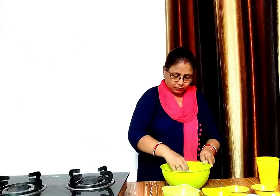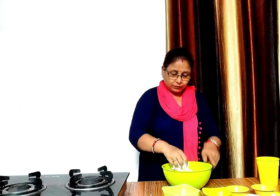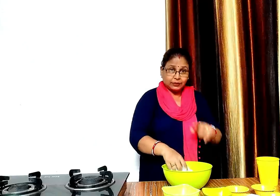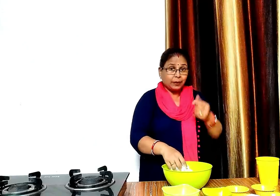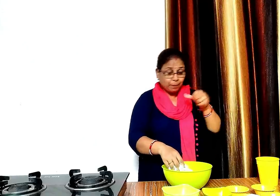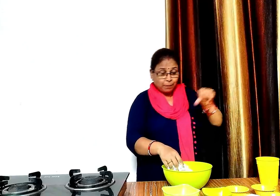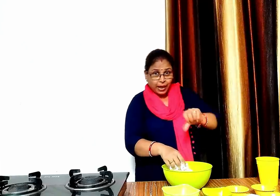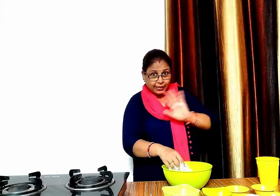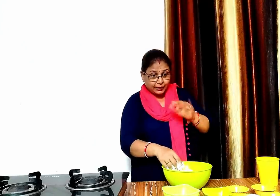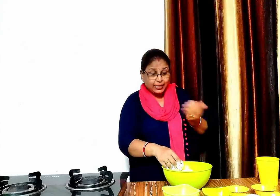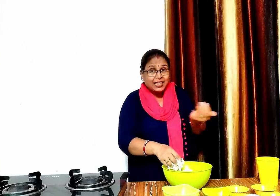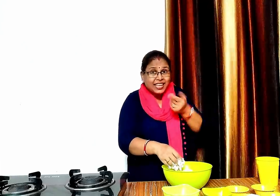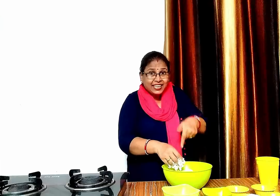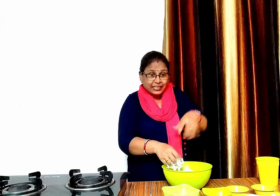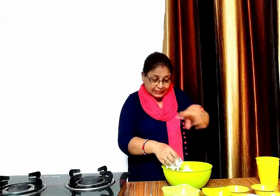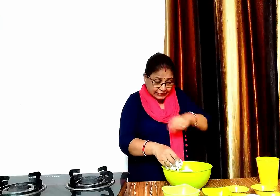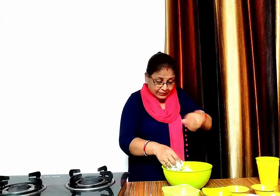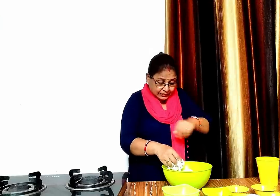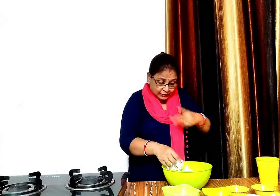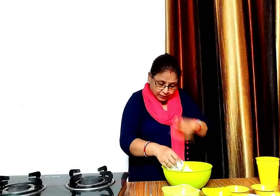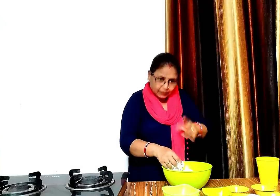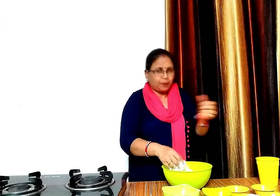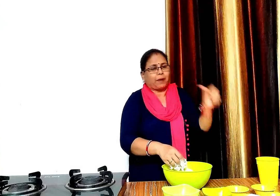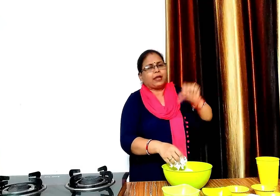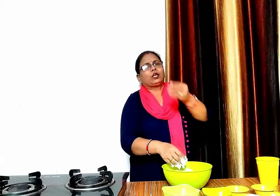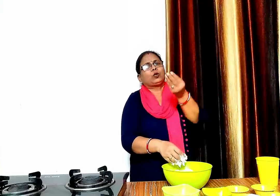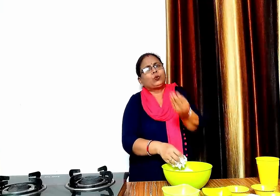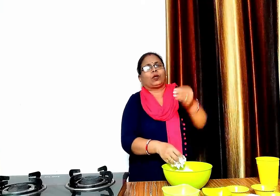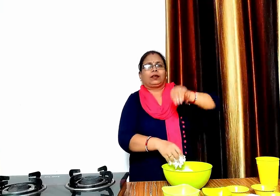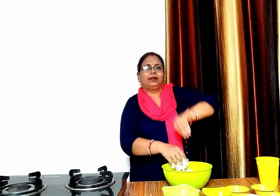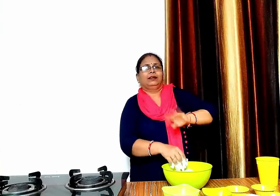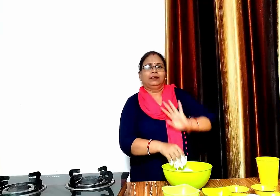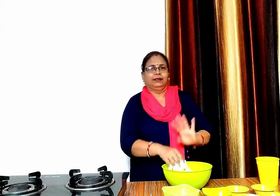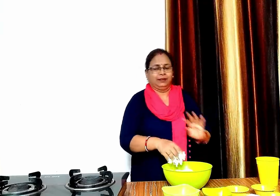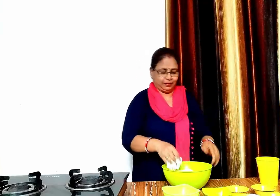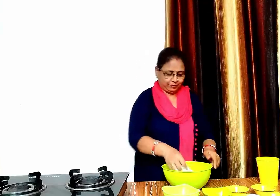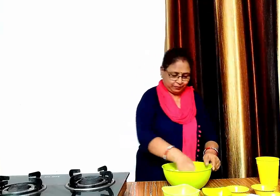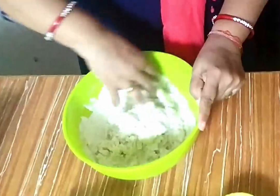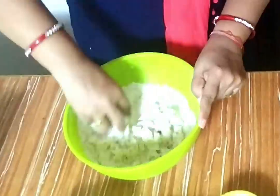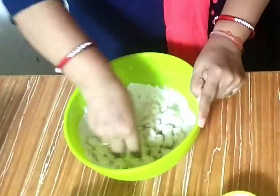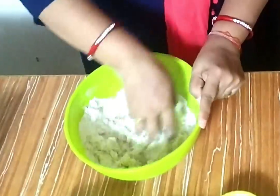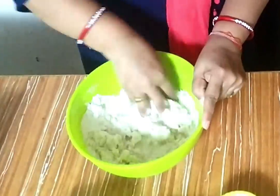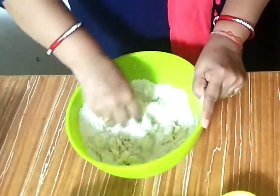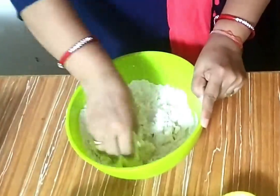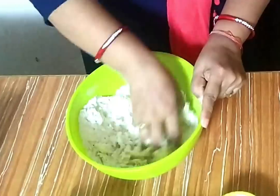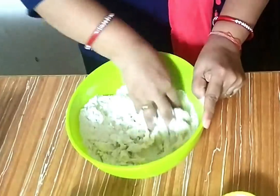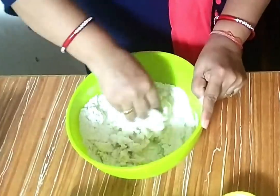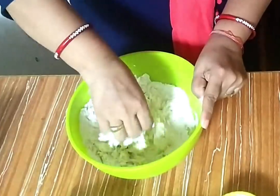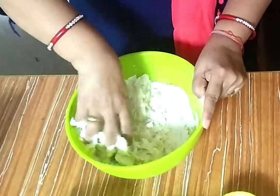हम अभी इसमें बिलकुल भी पानी नहीं डालेंगे इसे सिर्फ धही के साथ ही मिलाएंगे जब ये धही के साथ अच्छे से मिल जायेगा तब इसमें थोड़ा सा